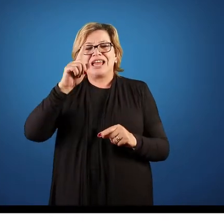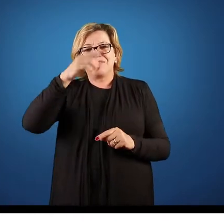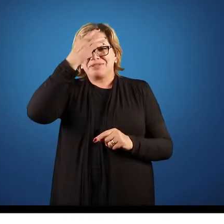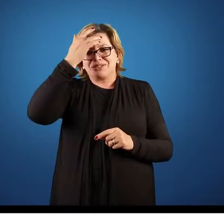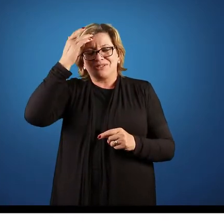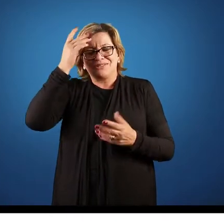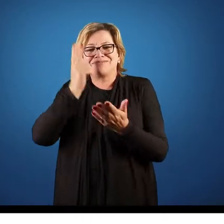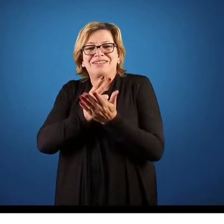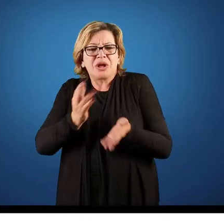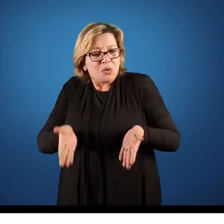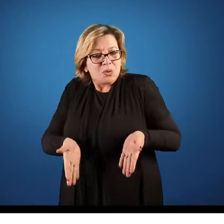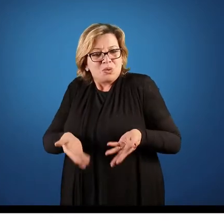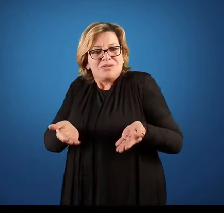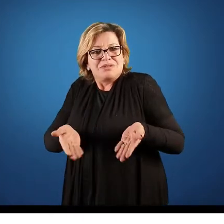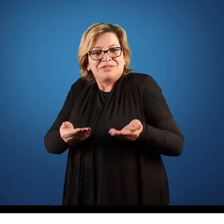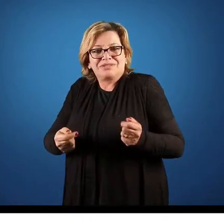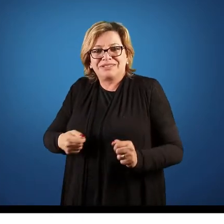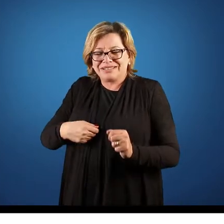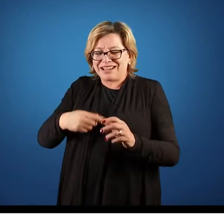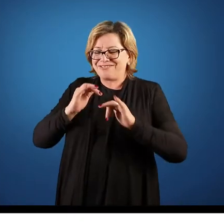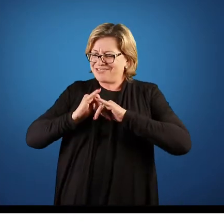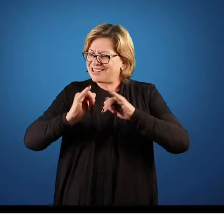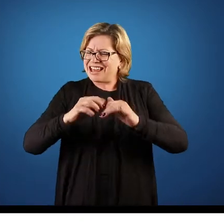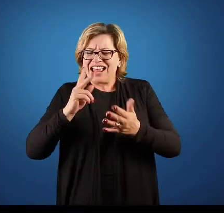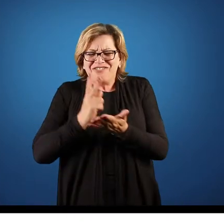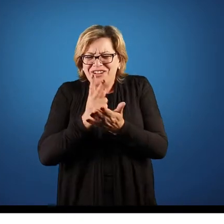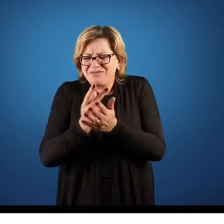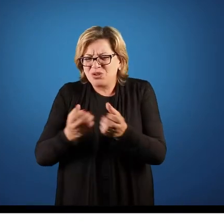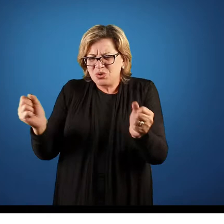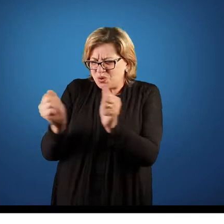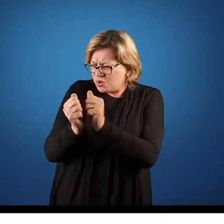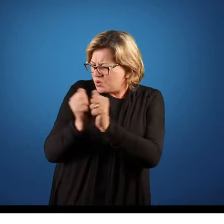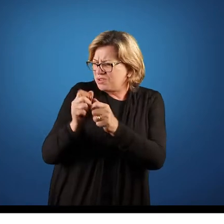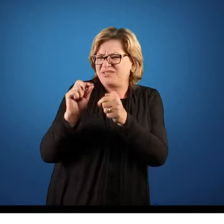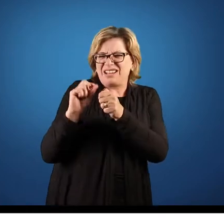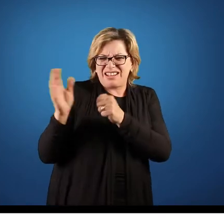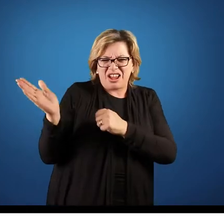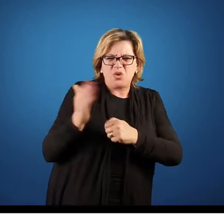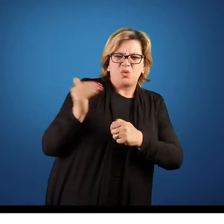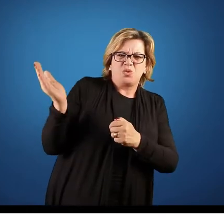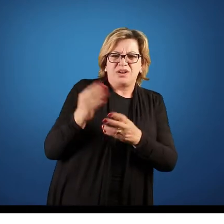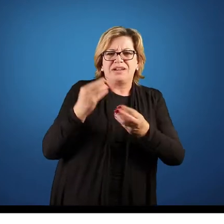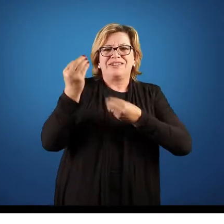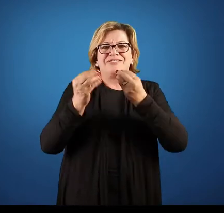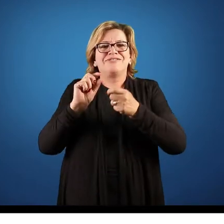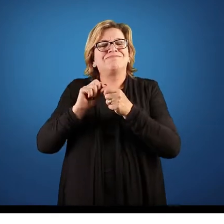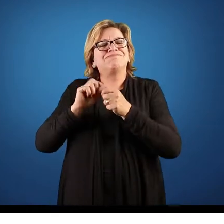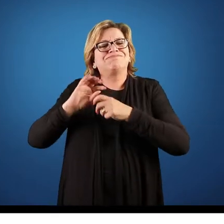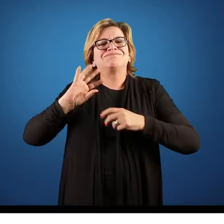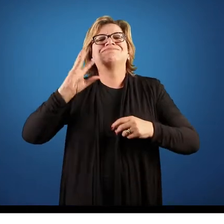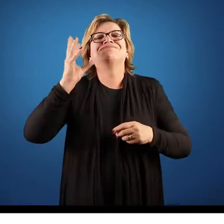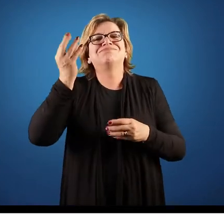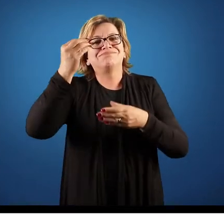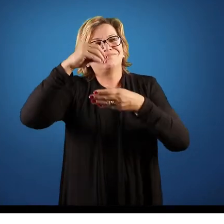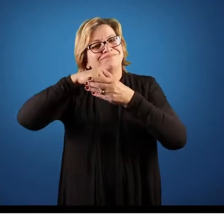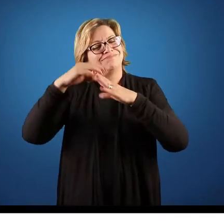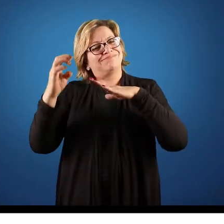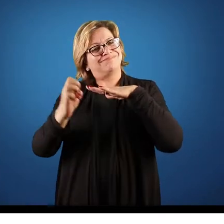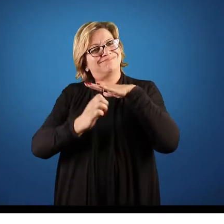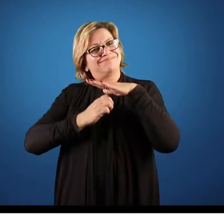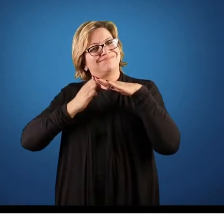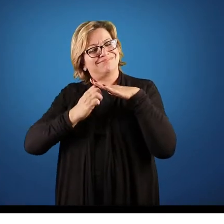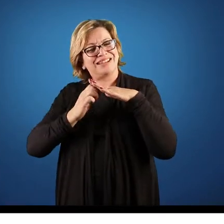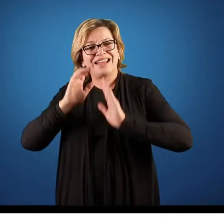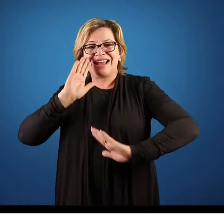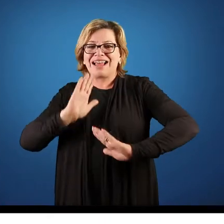pessoa que está incentivando, tá? Olha, vamos trabalhar dessa forma, vamos juntos fazer, vamos fazer com que as coisas aconteçam dentro da organização.